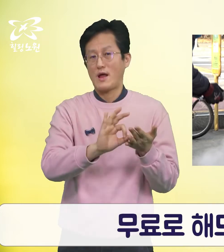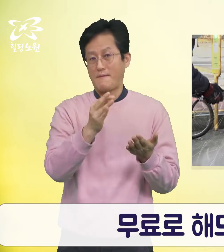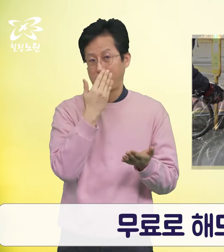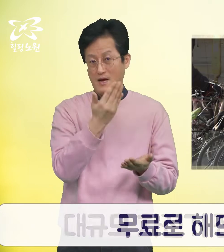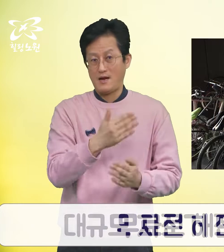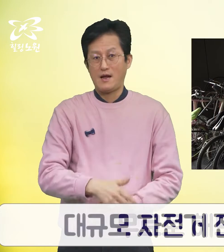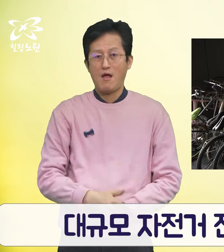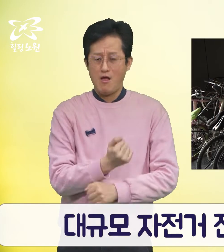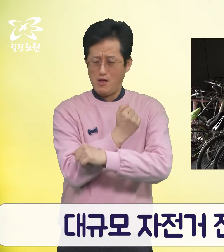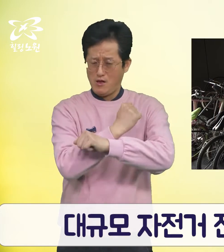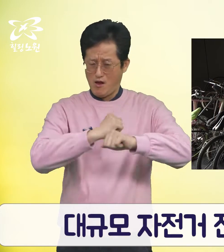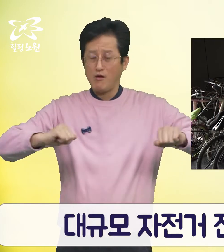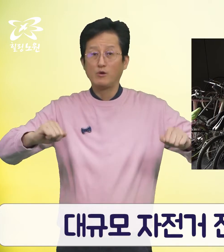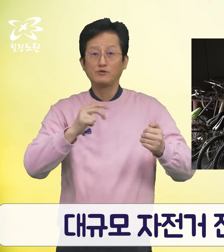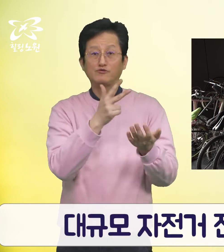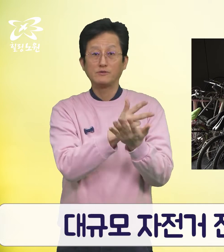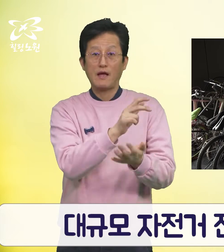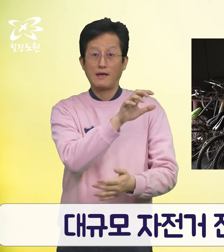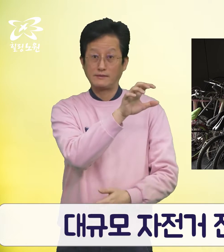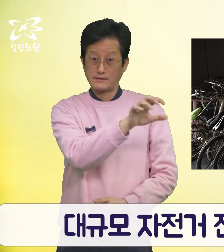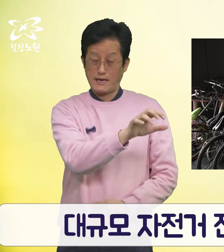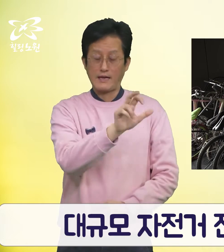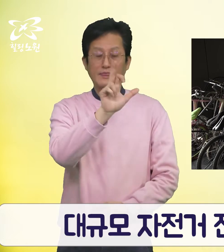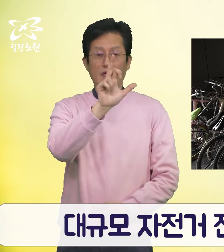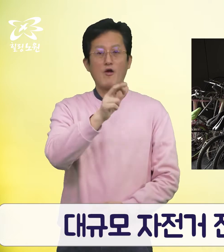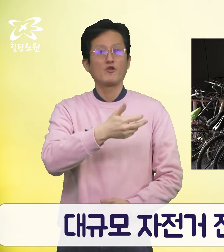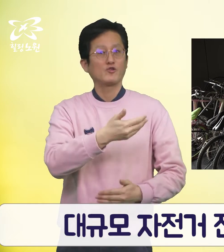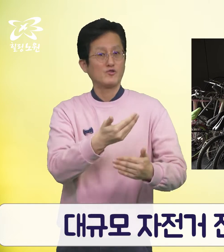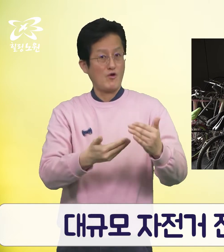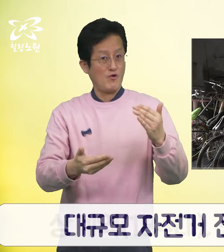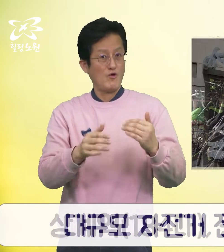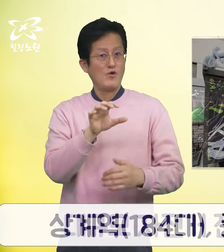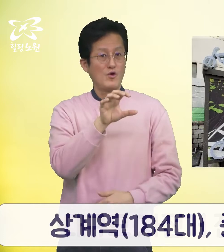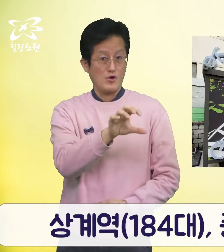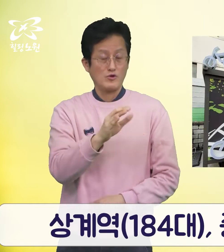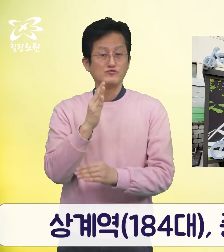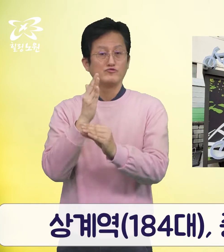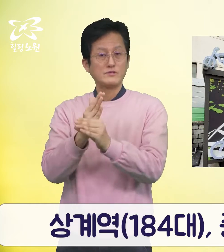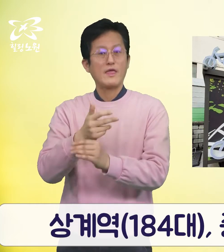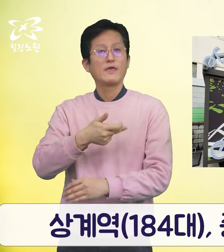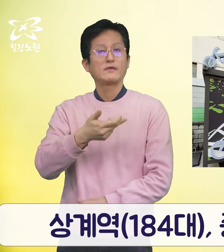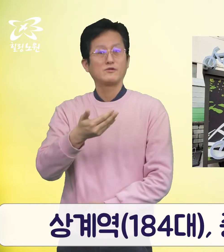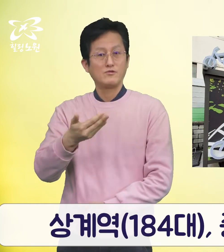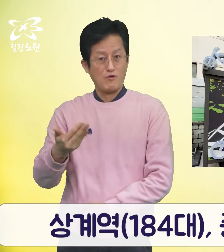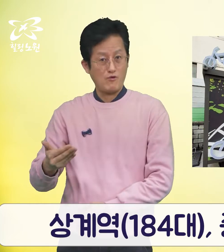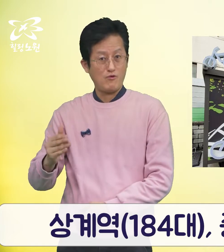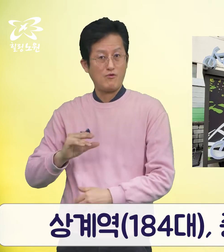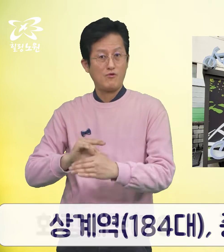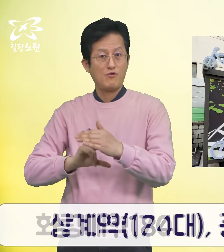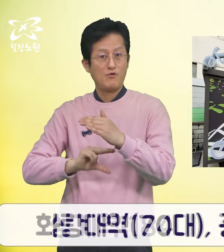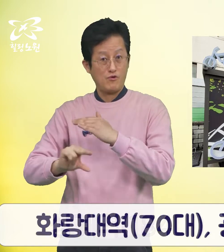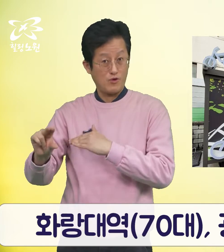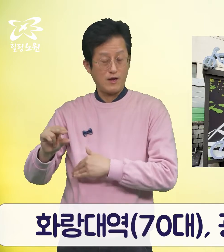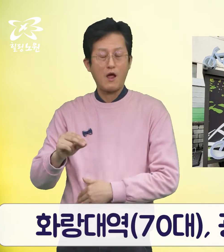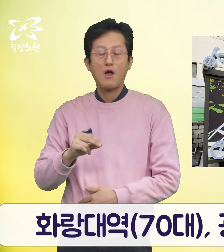대규모 자전거 전용 주차장은 상계역, 중계역, 화랑대역,